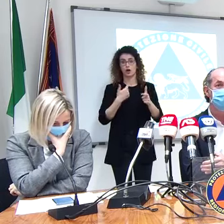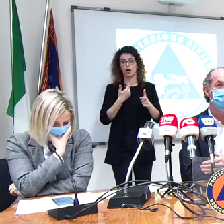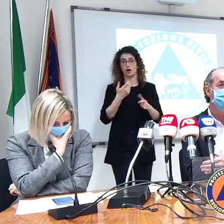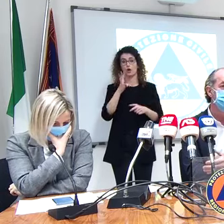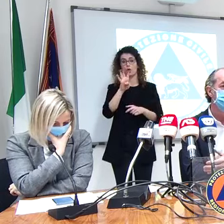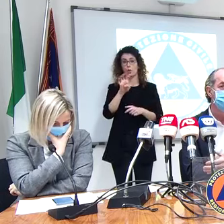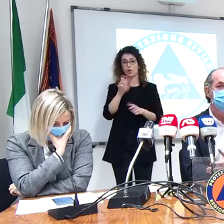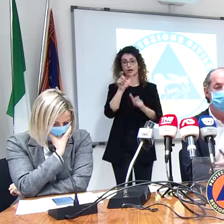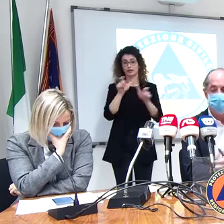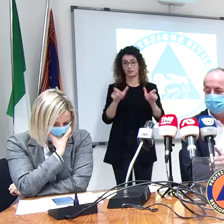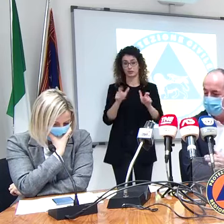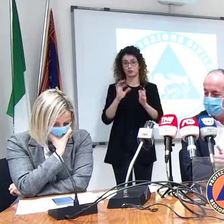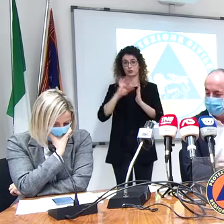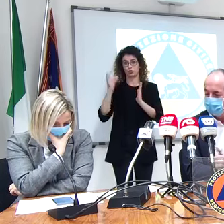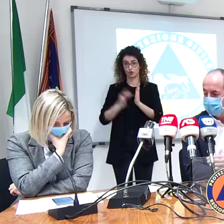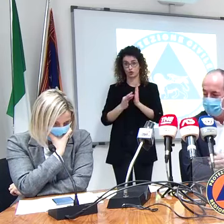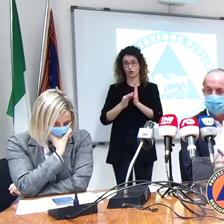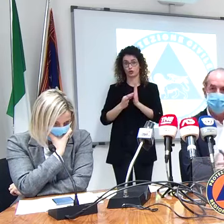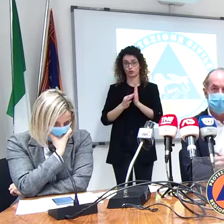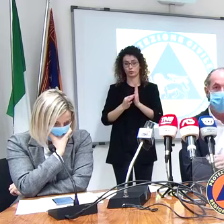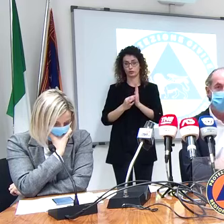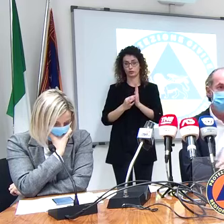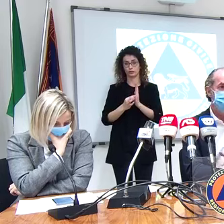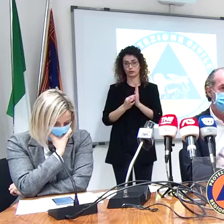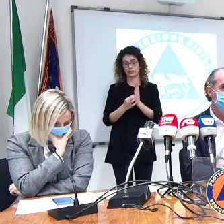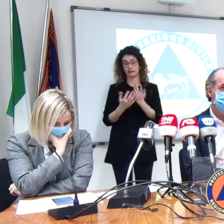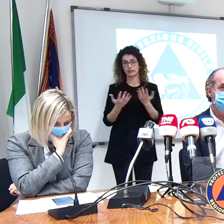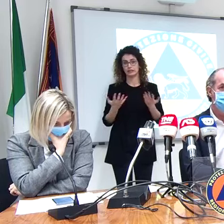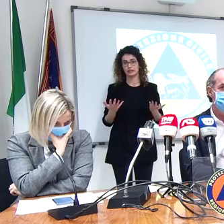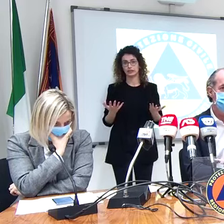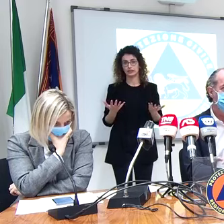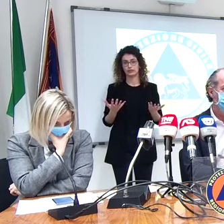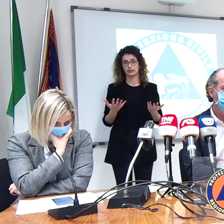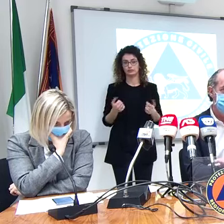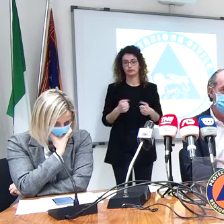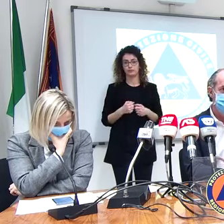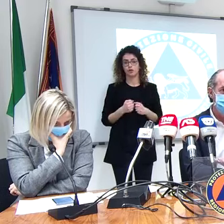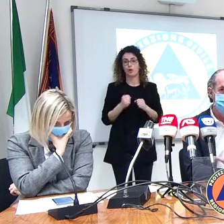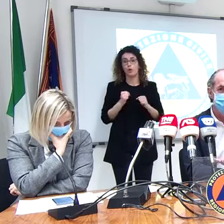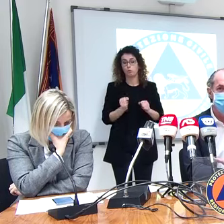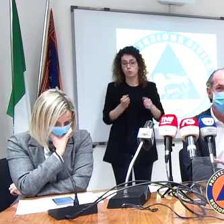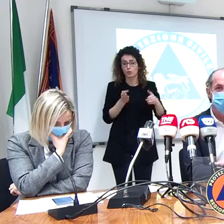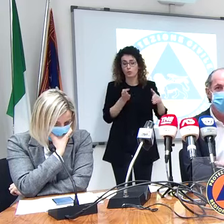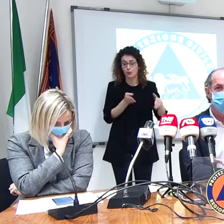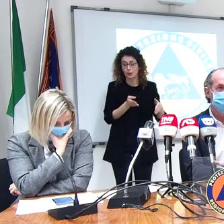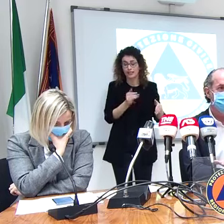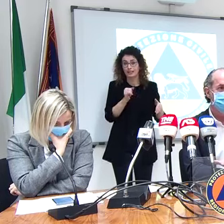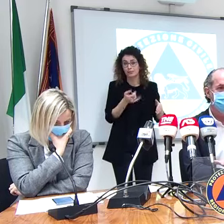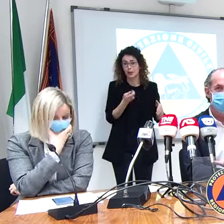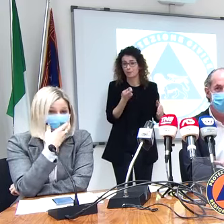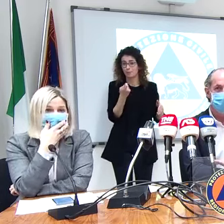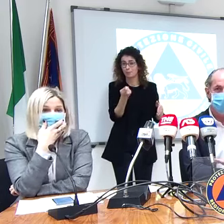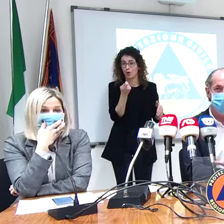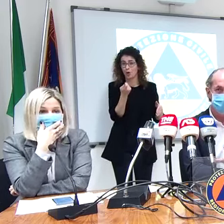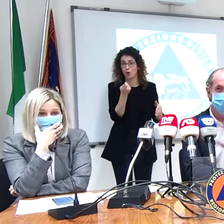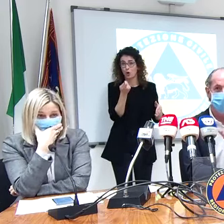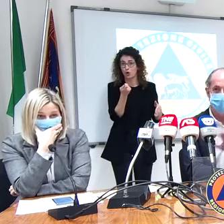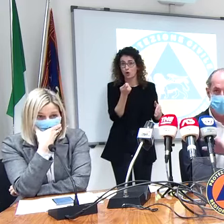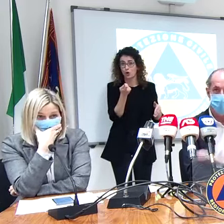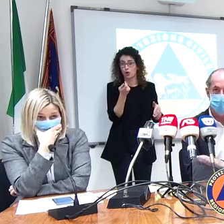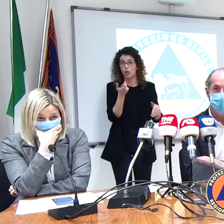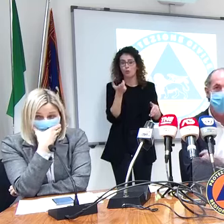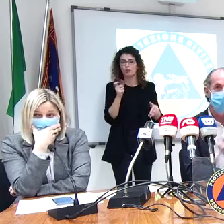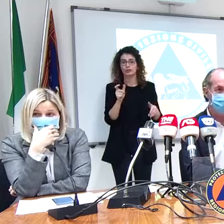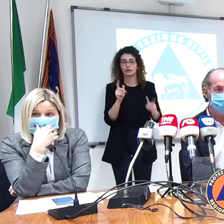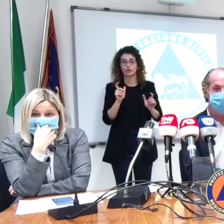giorno cioè forse andare a disponibilità ma limitatissima perché se fra 10 giorni se